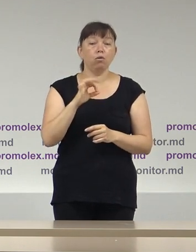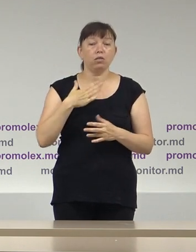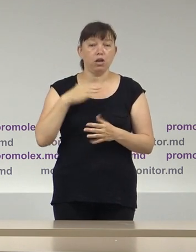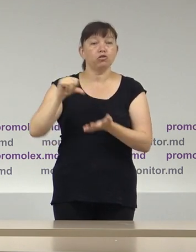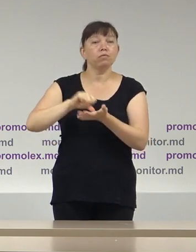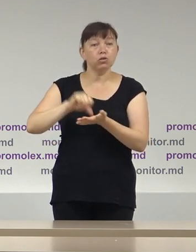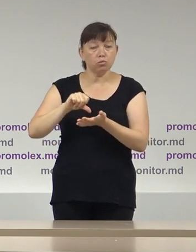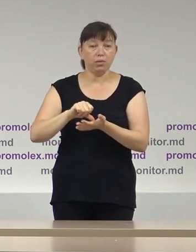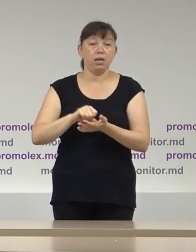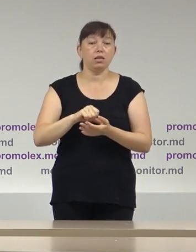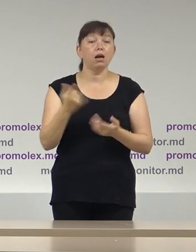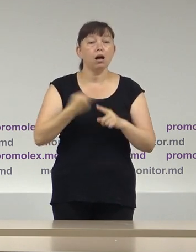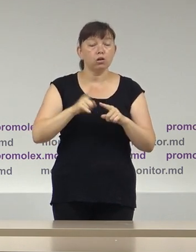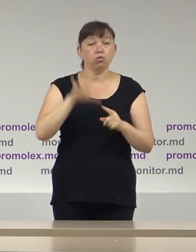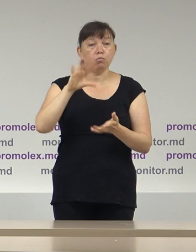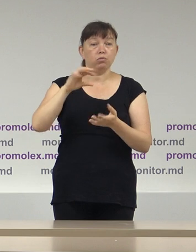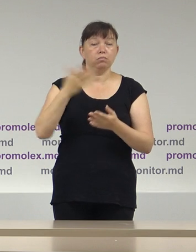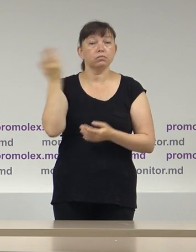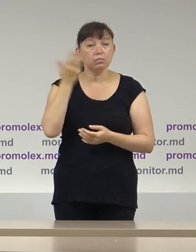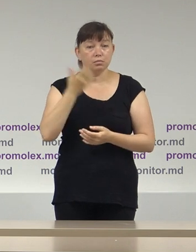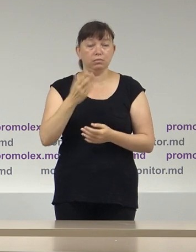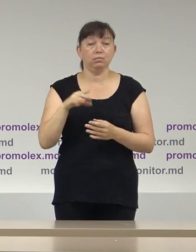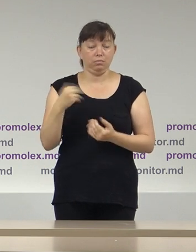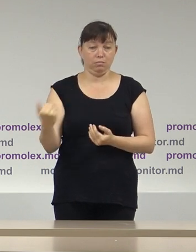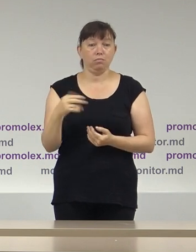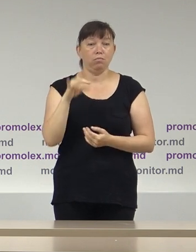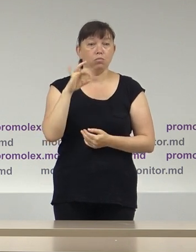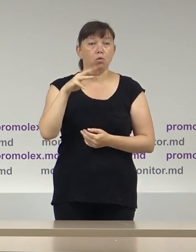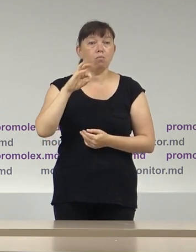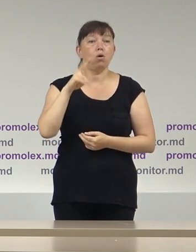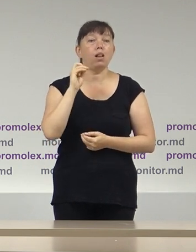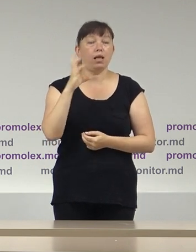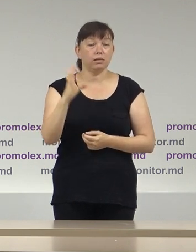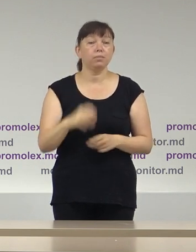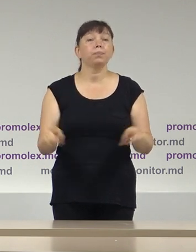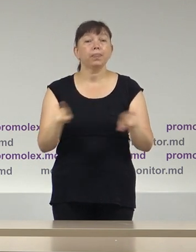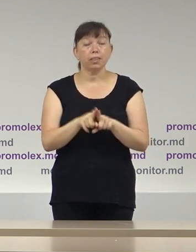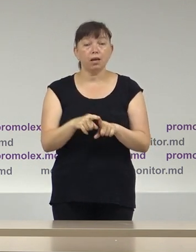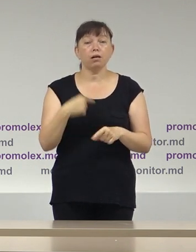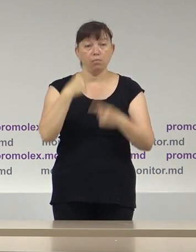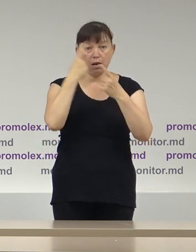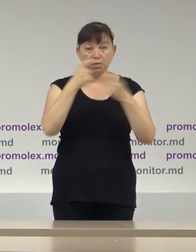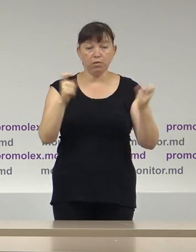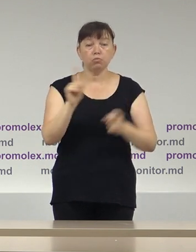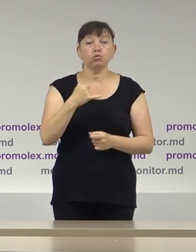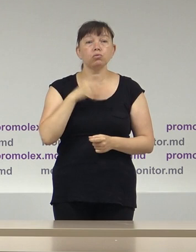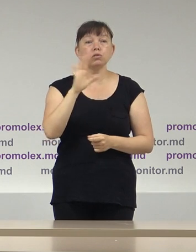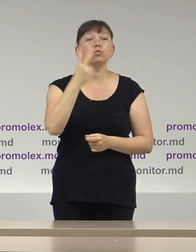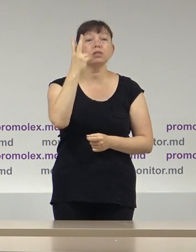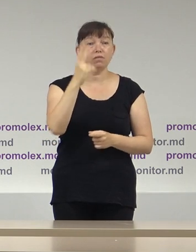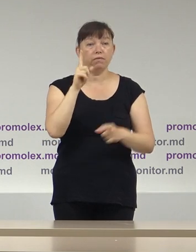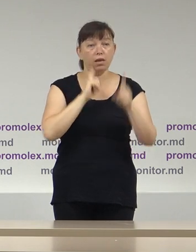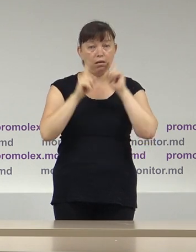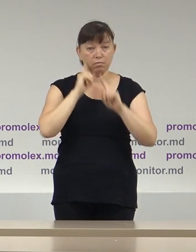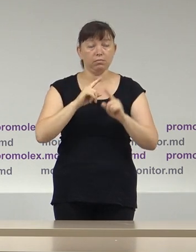presă și comunicate care vor fi distribuite de către Asociație Promolex. Astfel, vă anunțăm că vom avea două conferințe